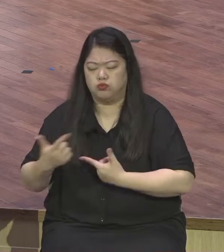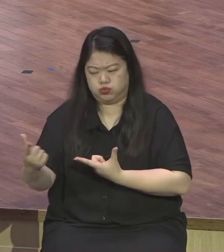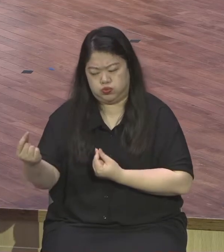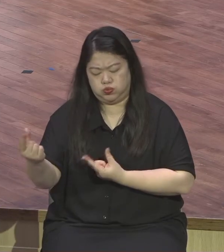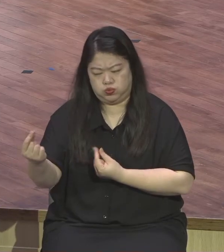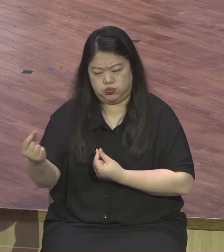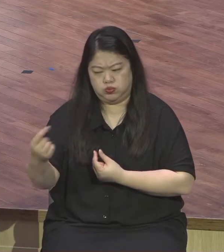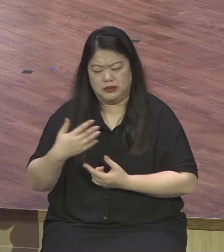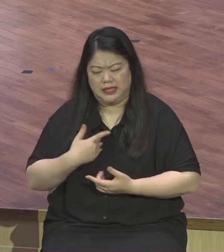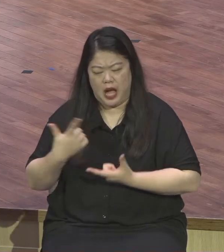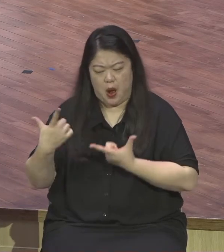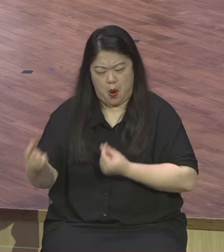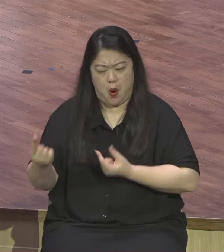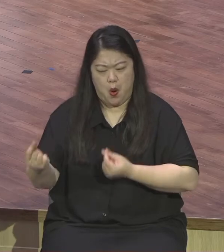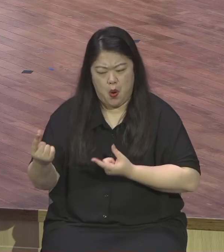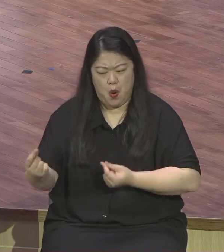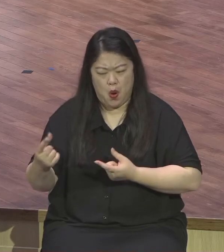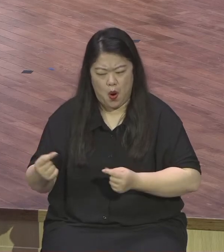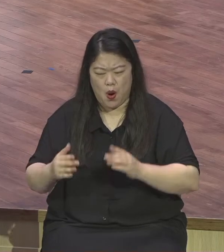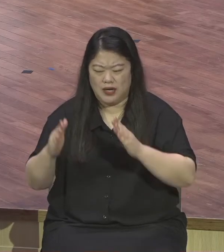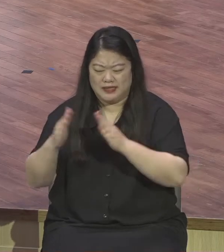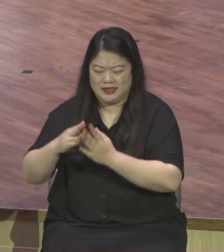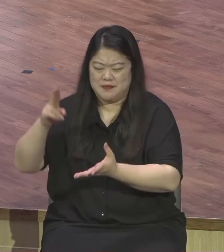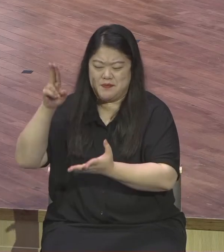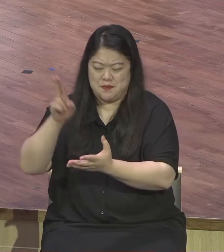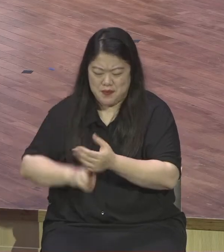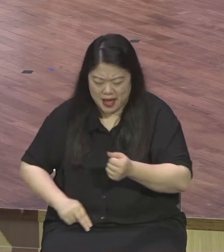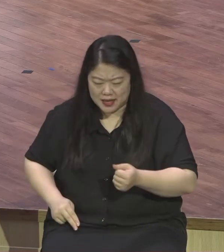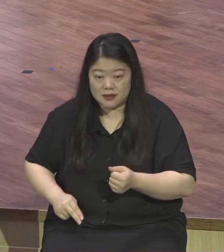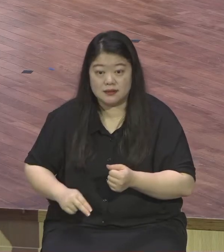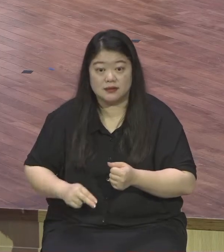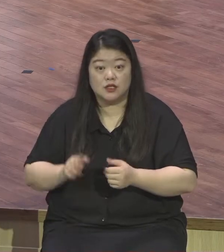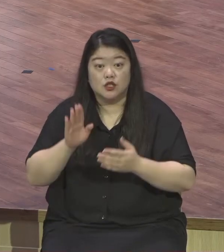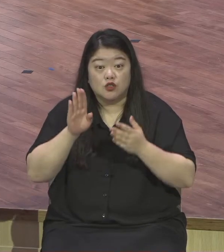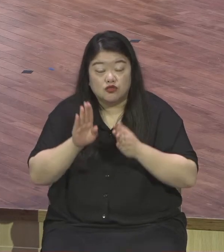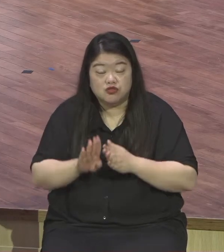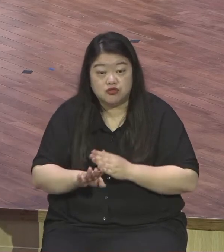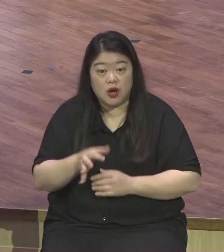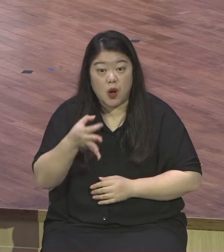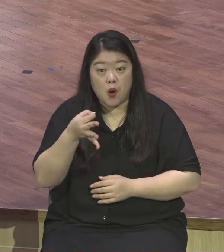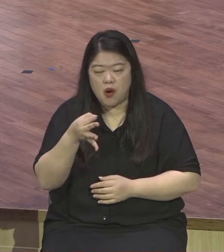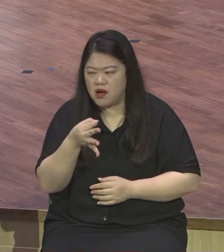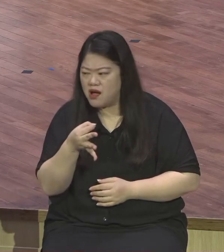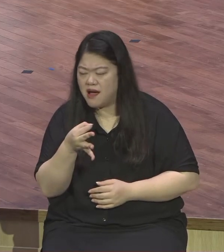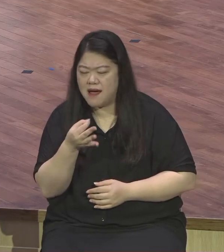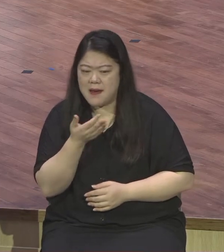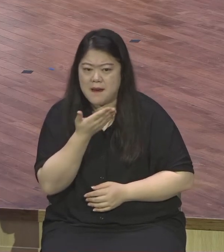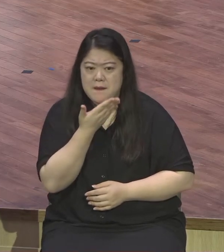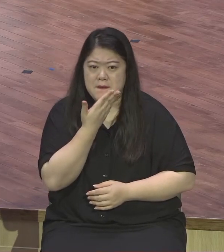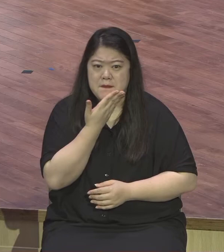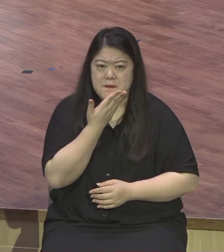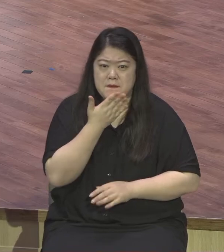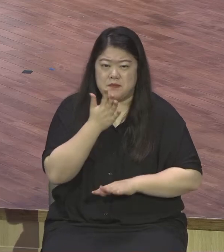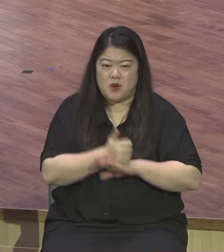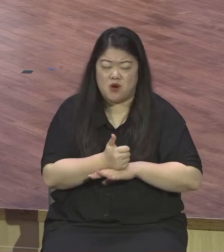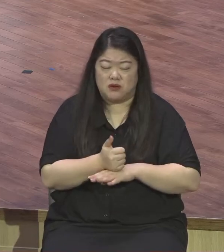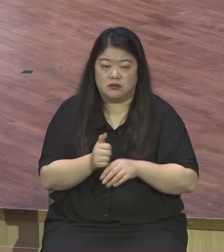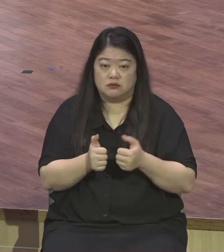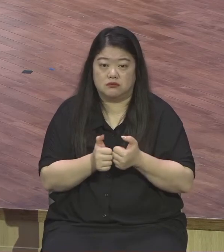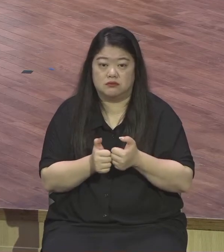성령을 왜 속이느냐 부부가 그날 동시에 죽었어요 쌍무의 비극 베드로